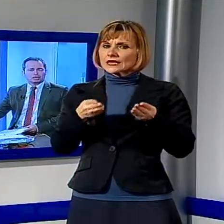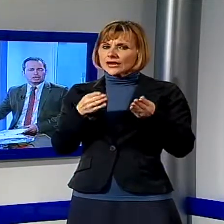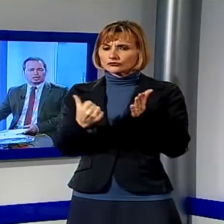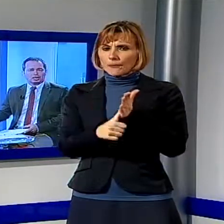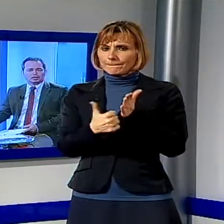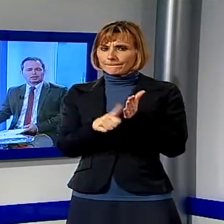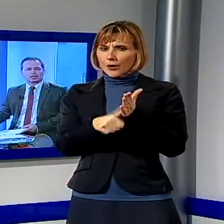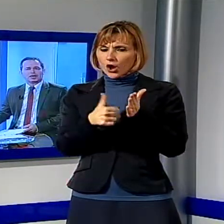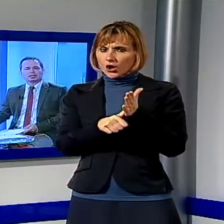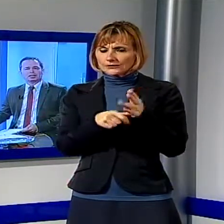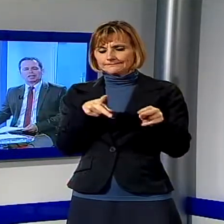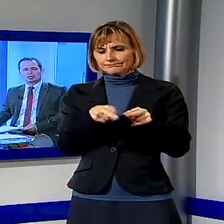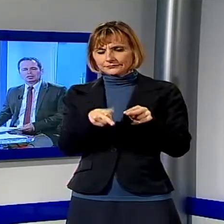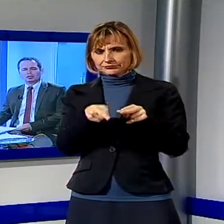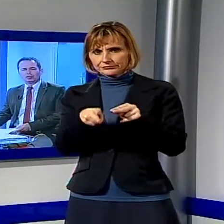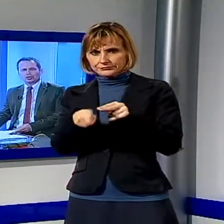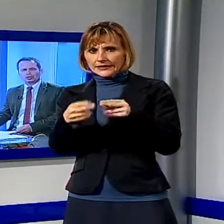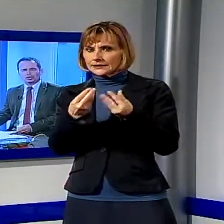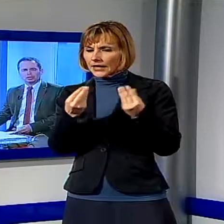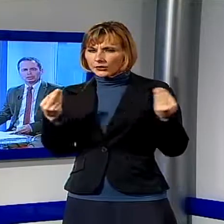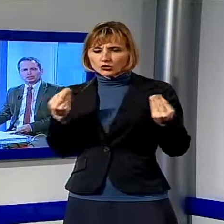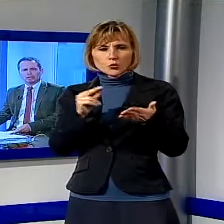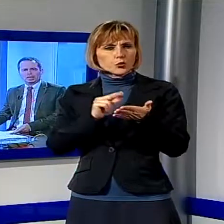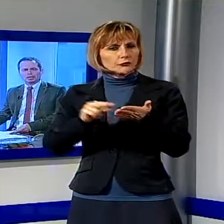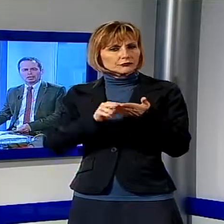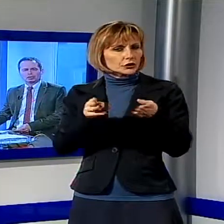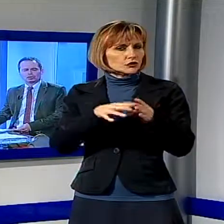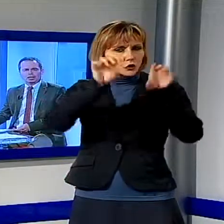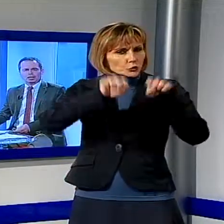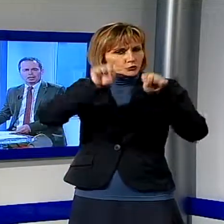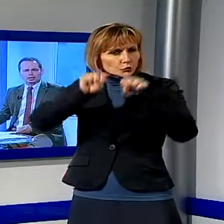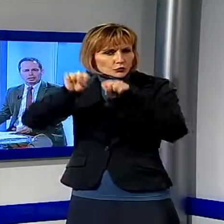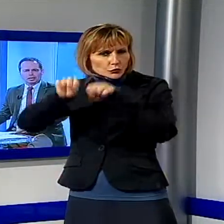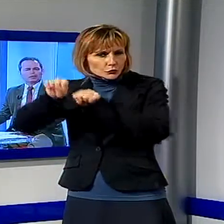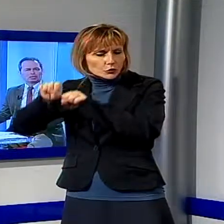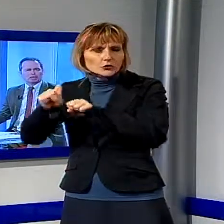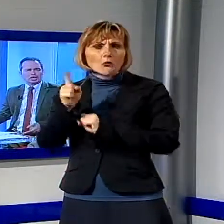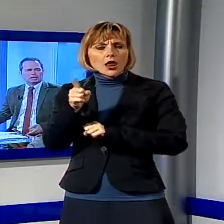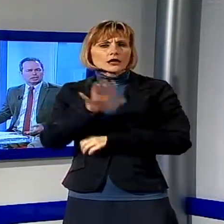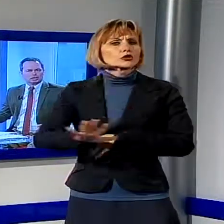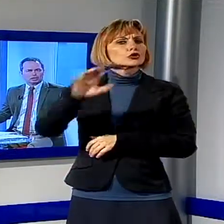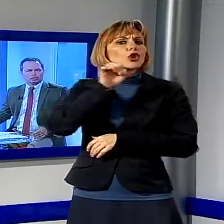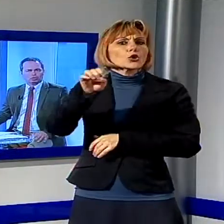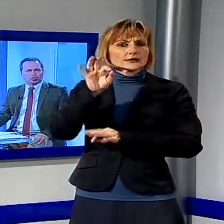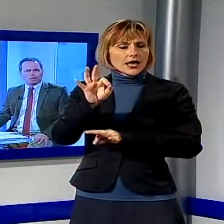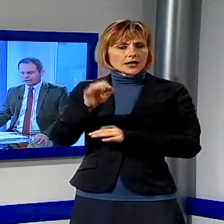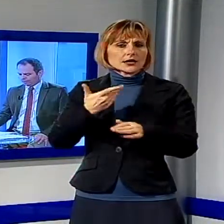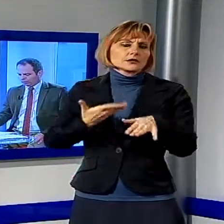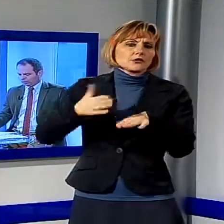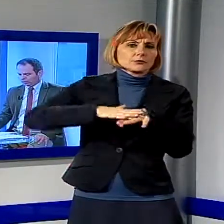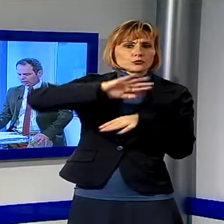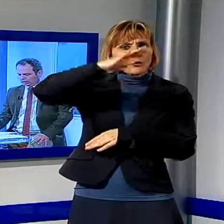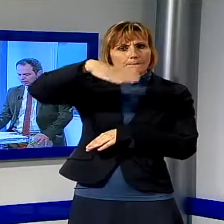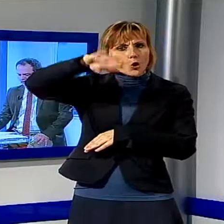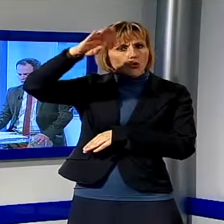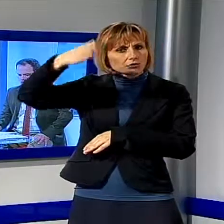poste, di tagliare tanti uffici postali in Toscana, in particolare nelle zone montane e